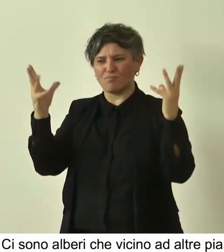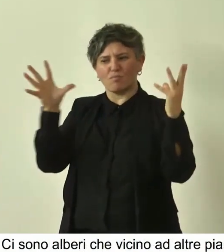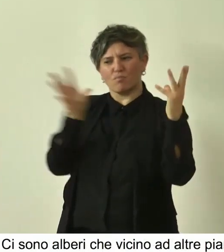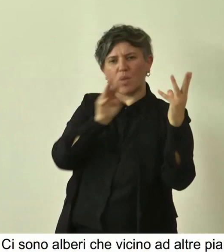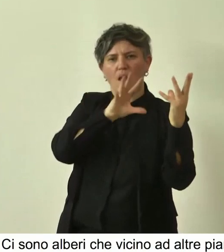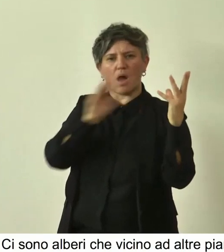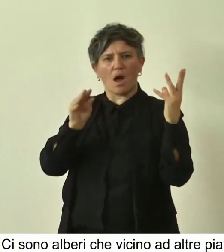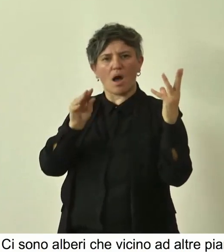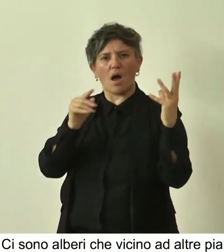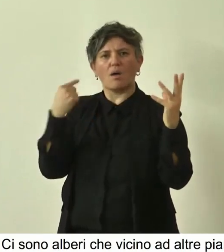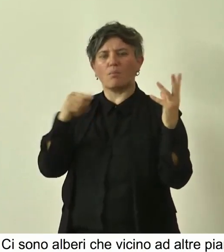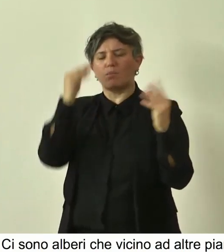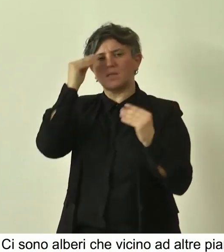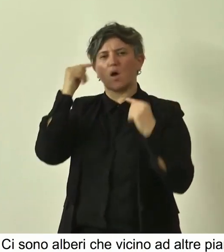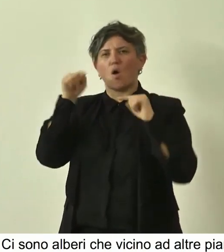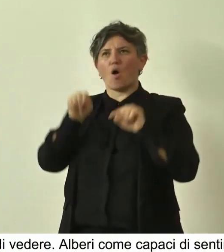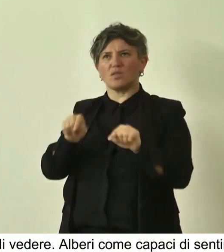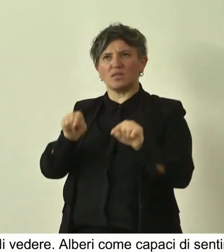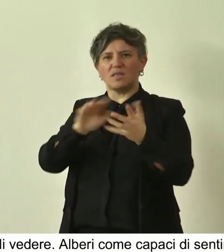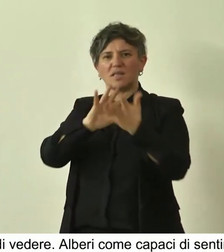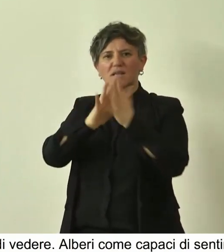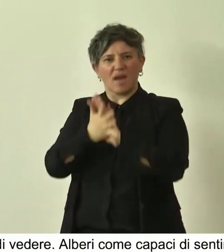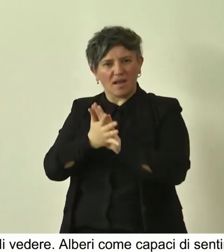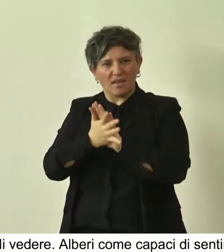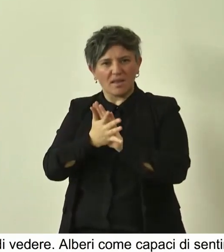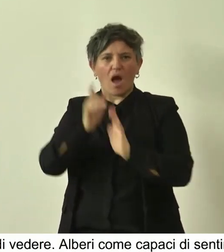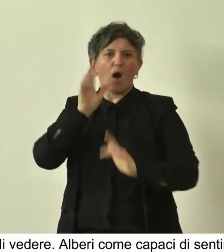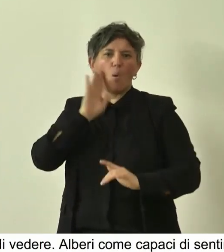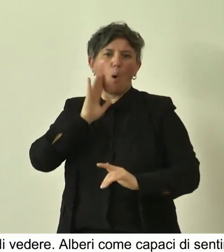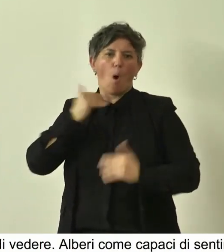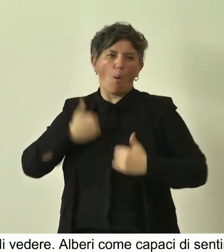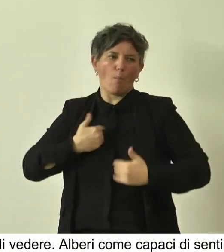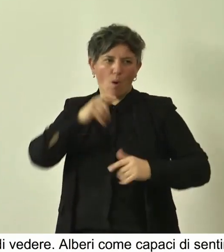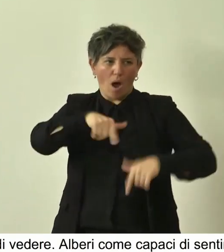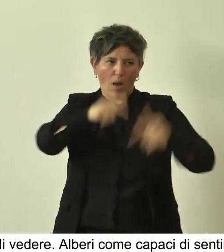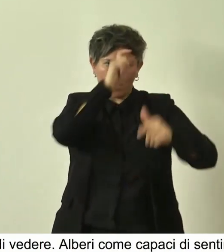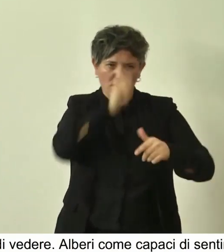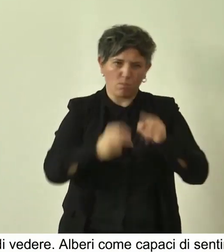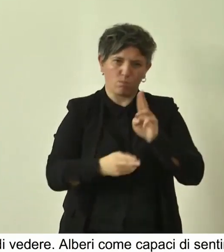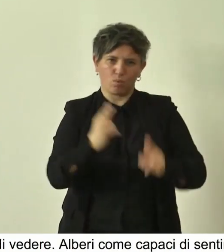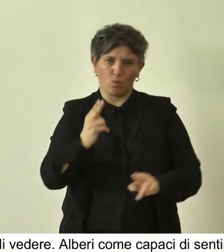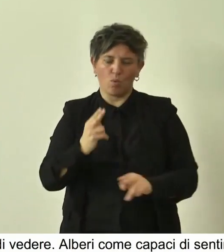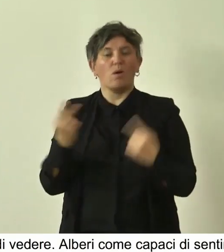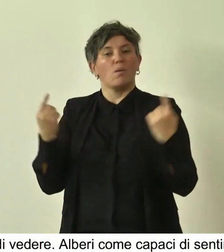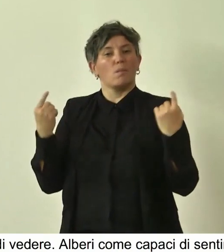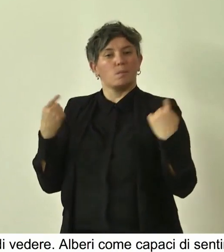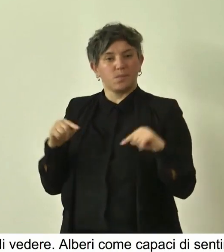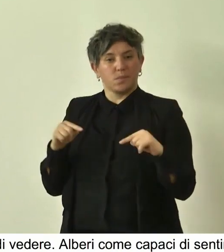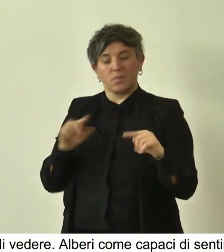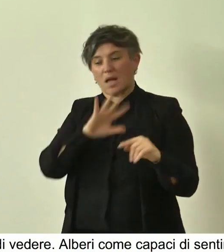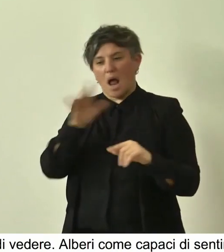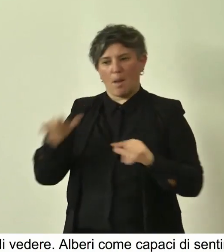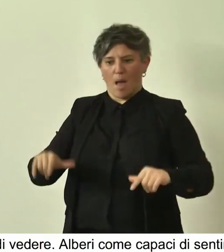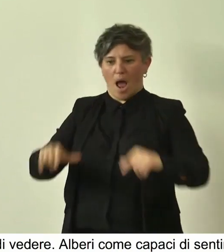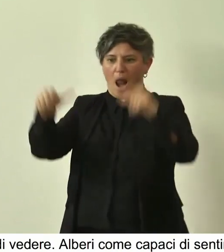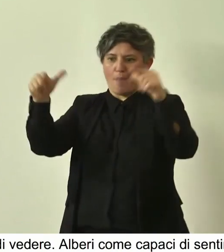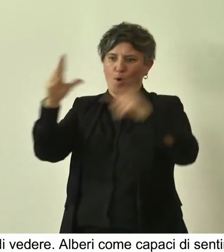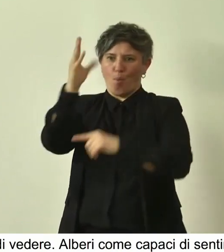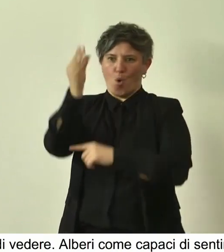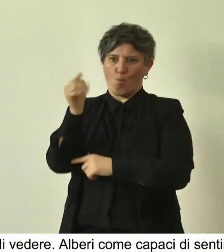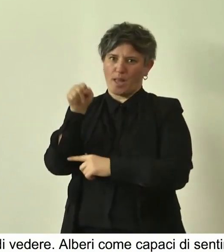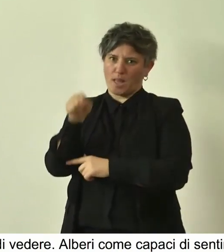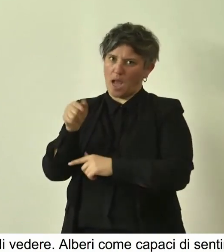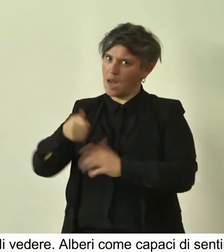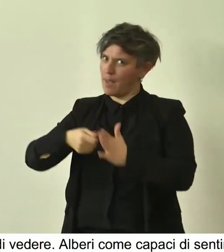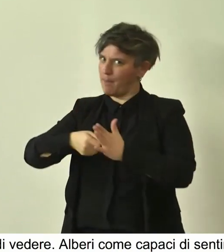consentirebbe di approcciarci a loro con maggiore rispetto e maggiore attenzione, a maggior ragione per un albero monumentale che